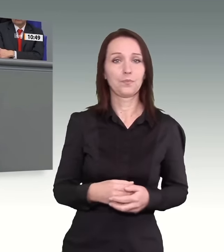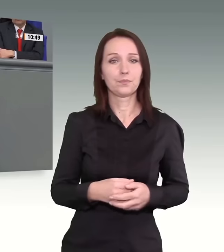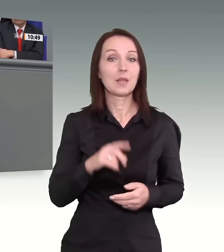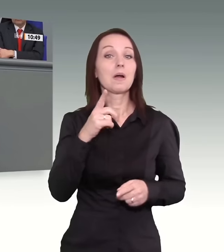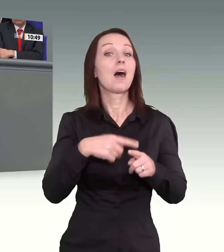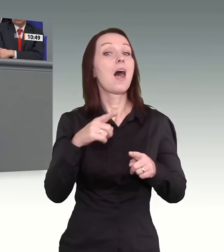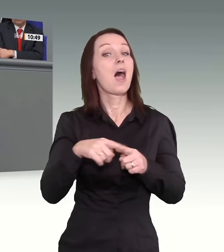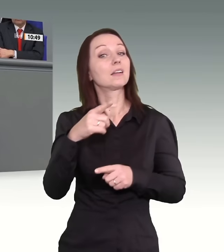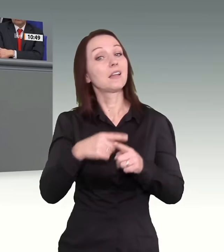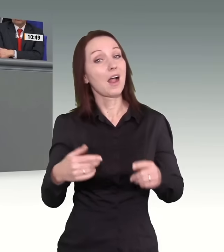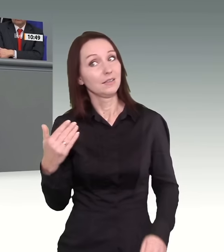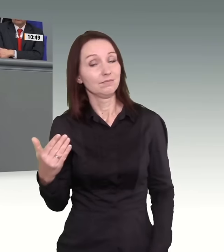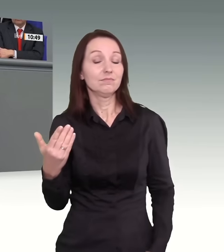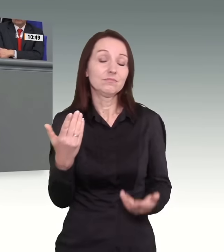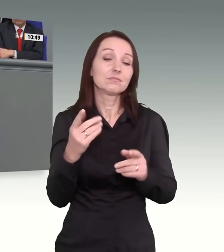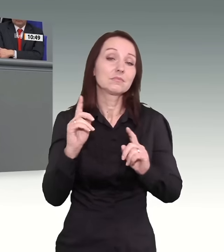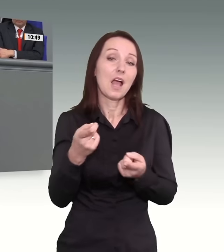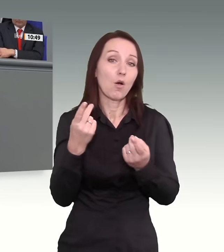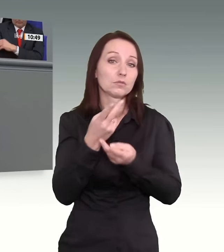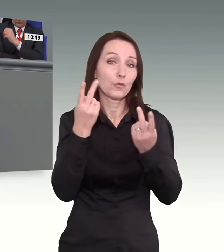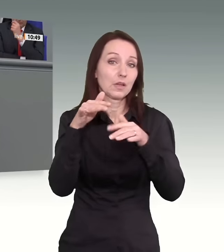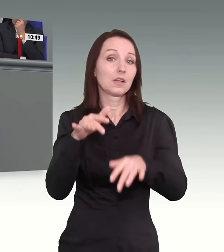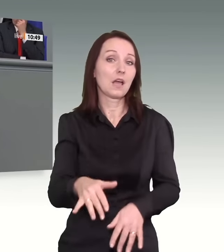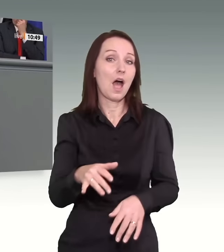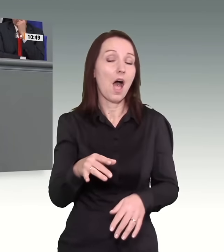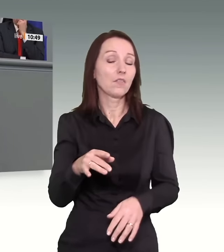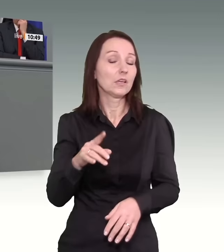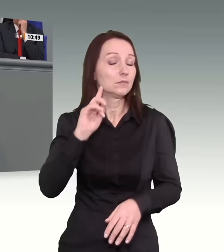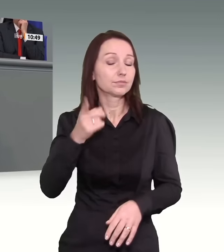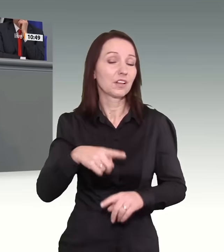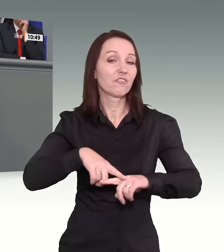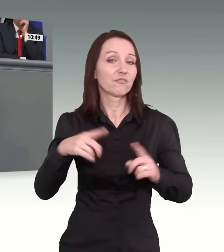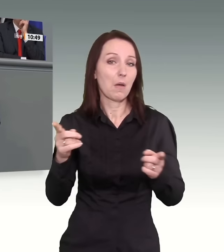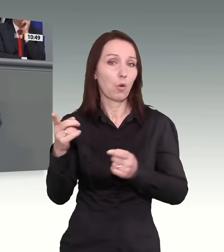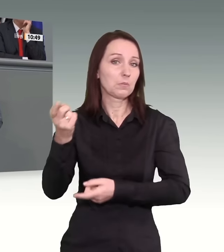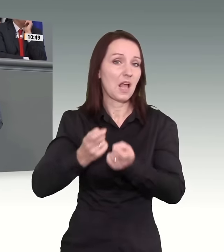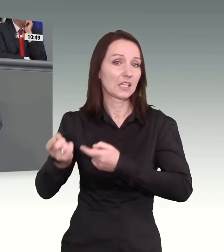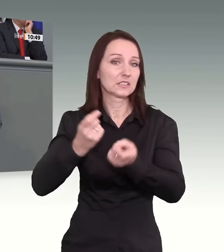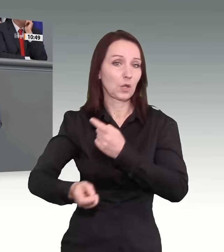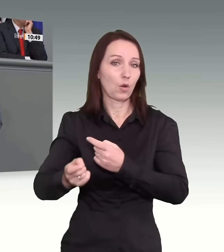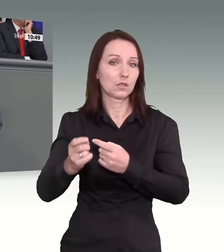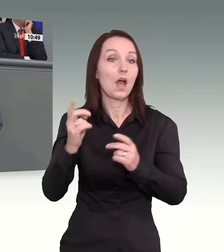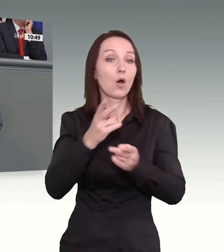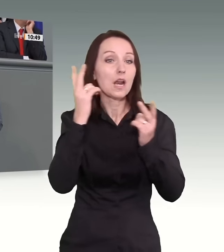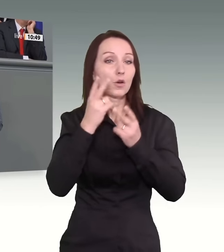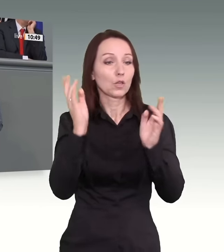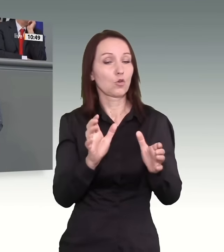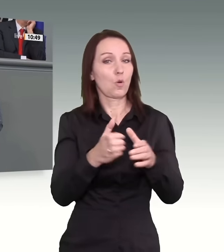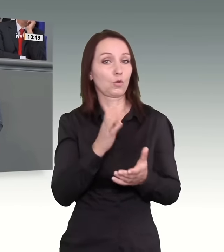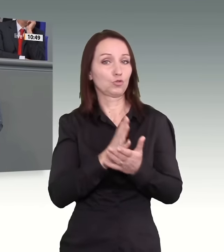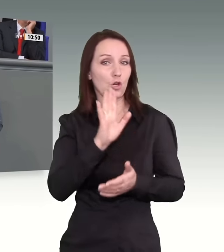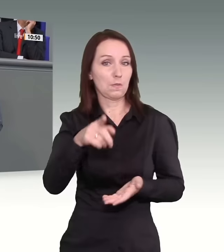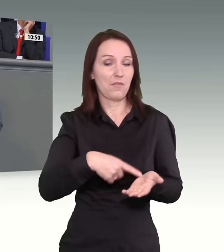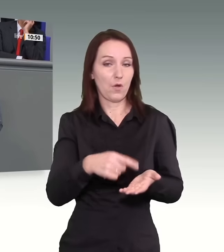doch auch, natürlich gibt es auch irreguläre Migration. Und natürlich sind auch Kommunen überfordert. Und das bringen Sie ja auch ein mit Ihrem